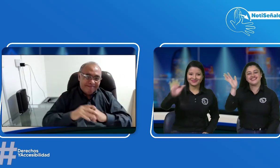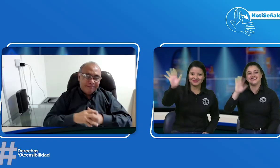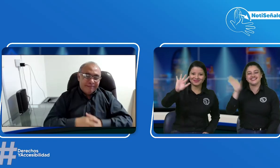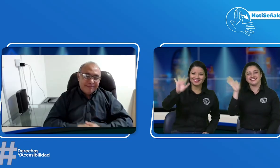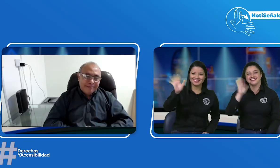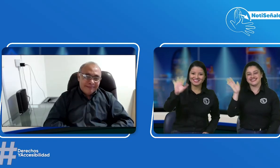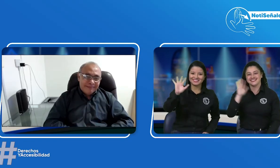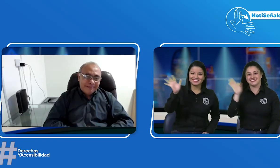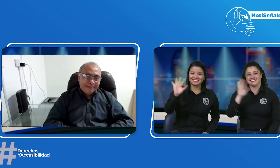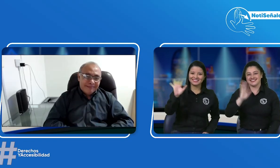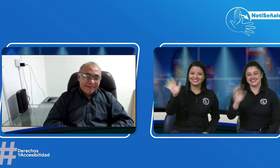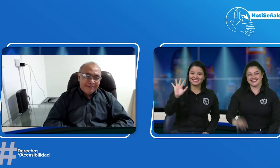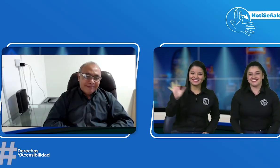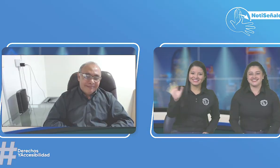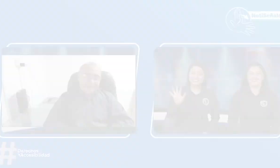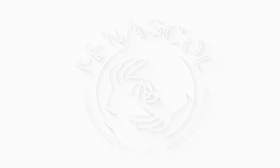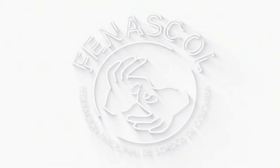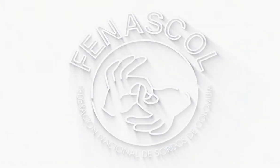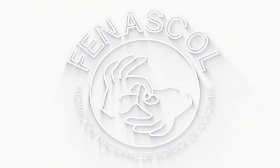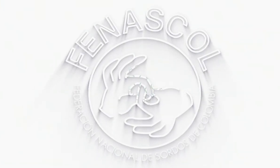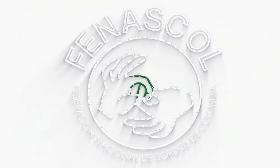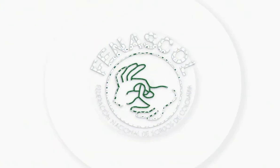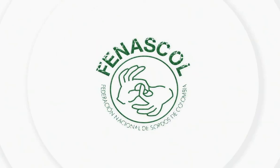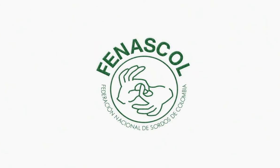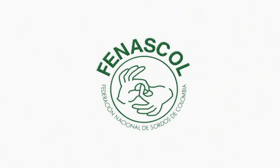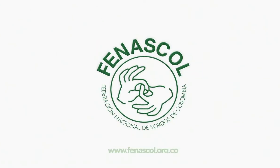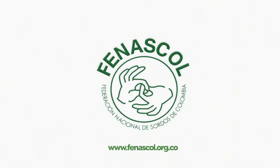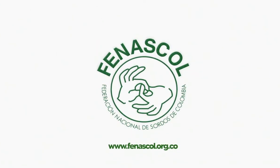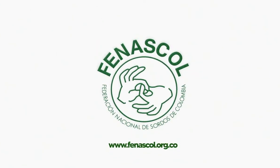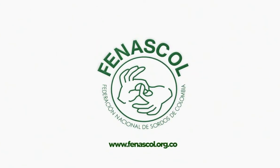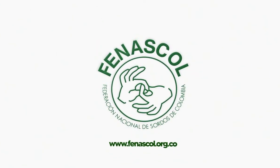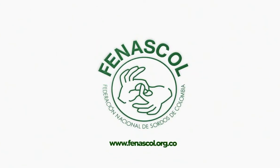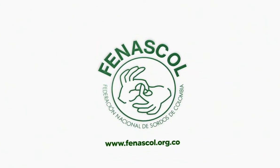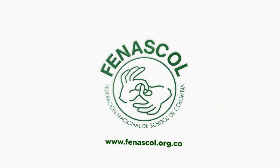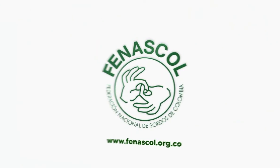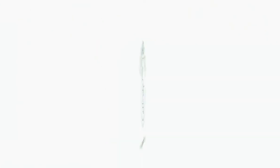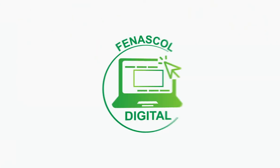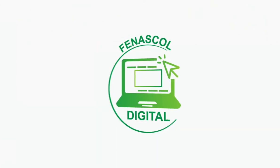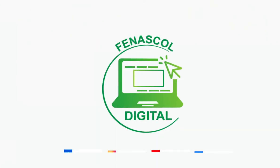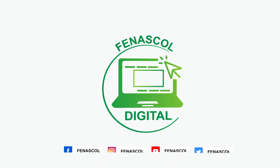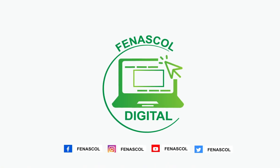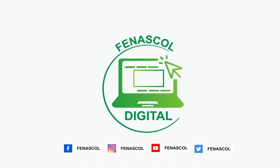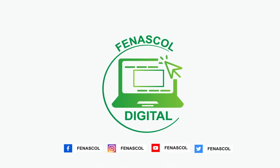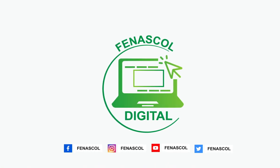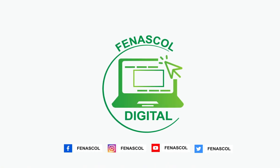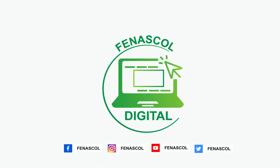gracias hasta luego hasta luego hasta luego